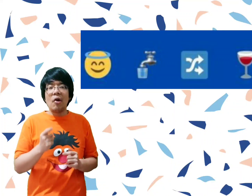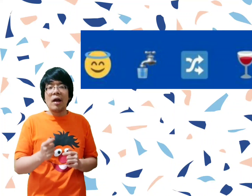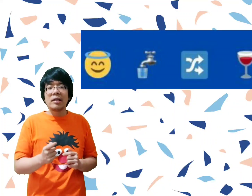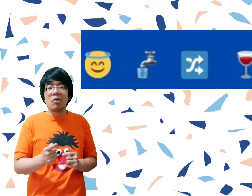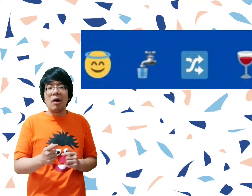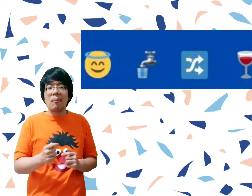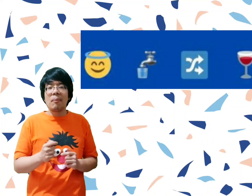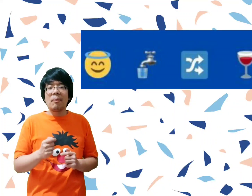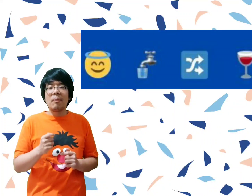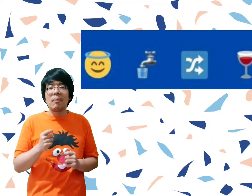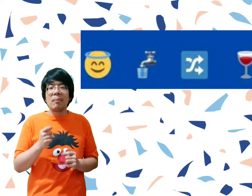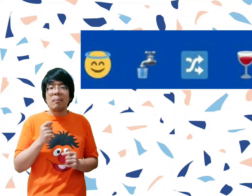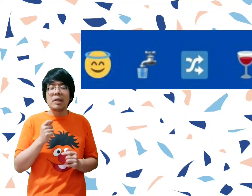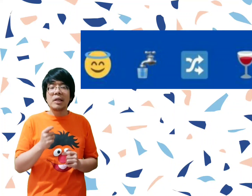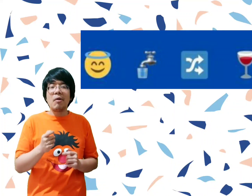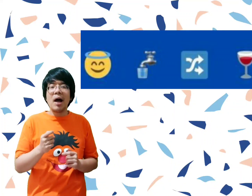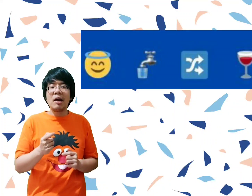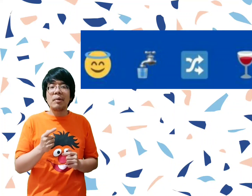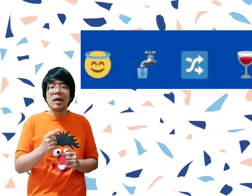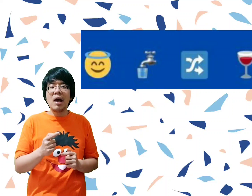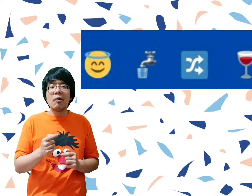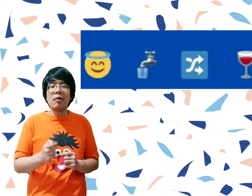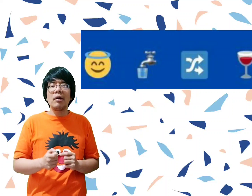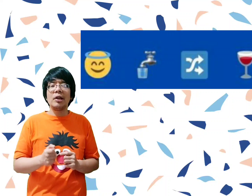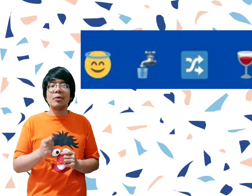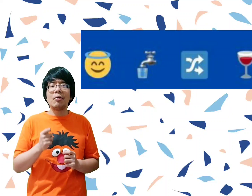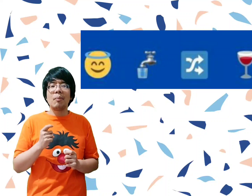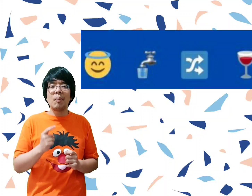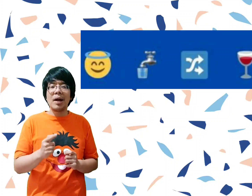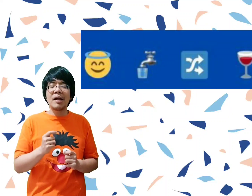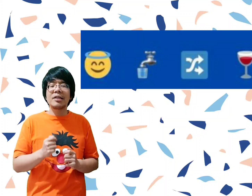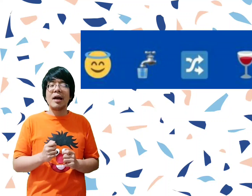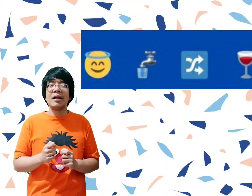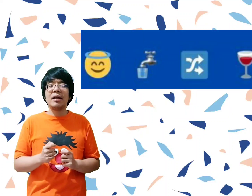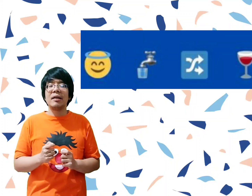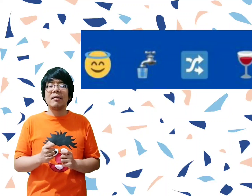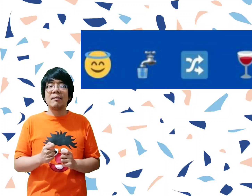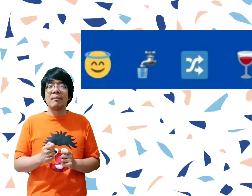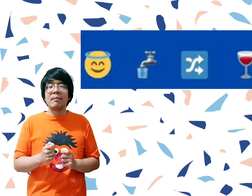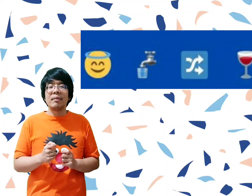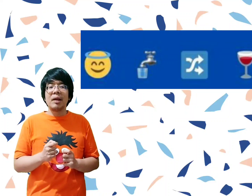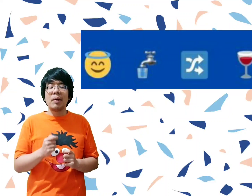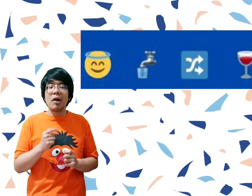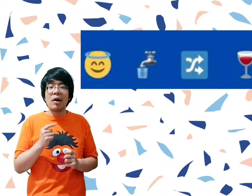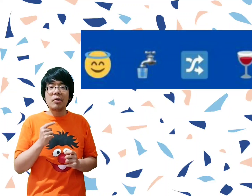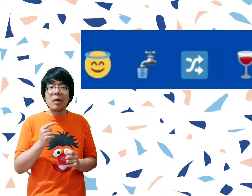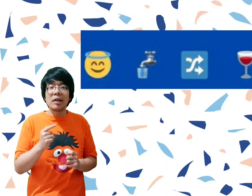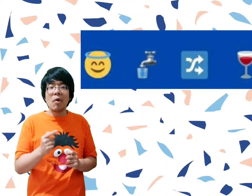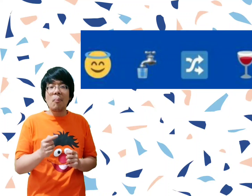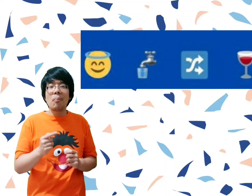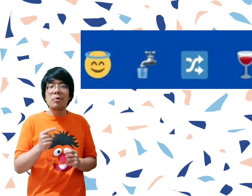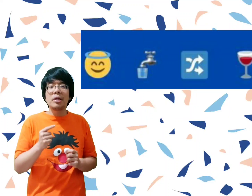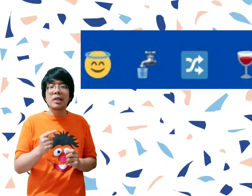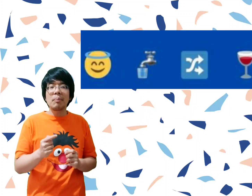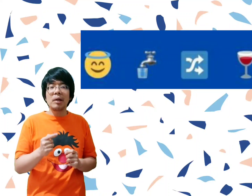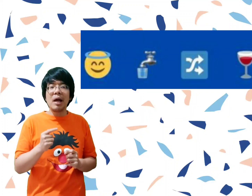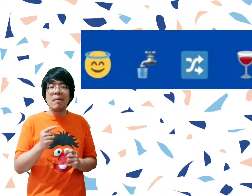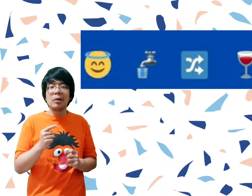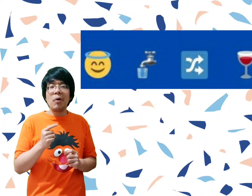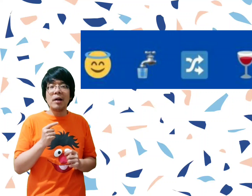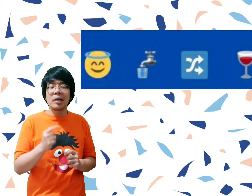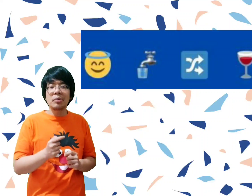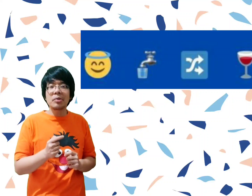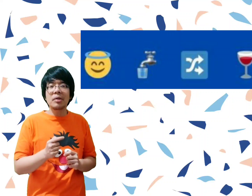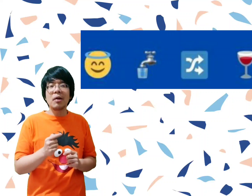Kalau yang jawab peristiwa air menjadi anggur, itu benar sekali. Tapi kalau ada juga yang jawab, mujizat